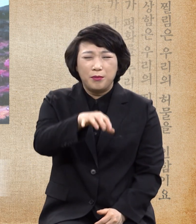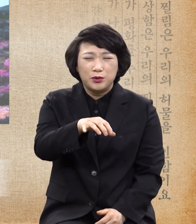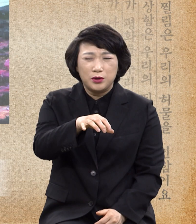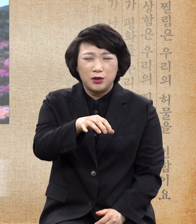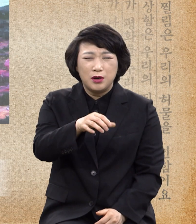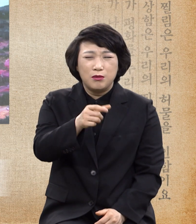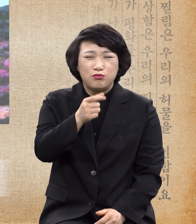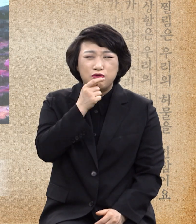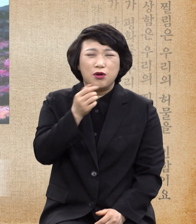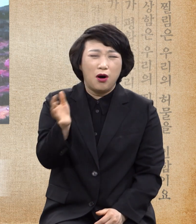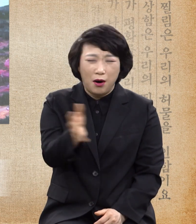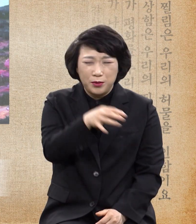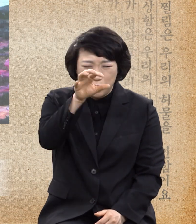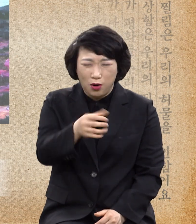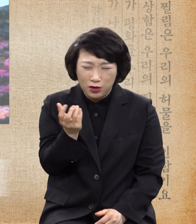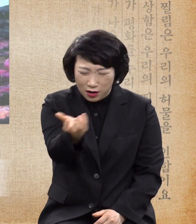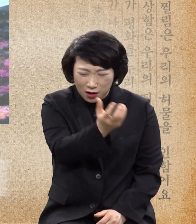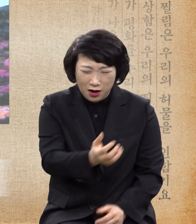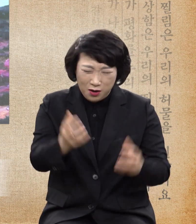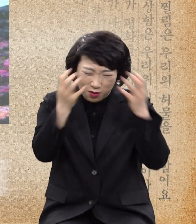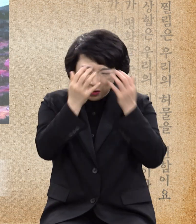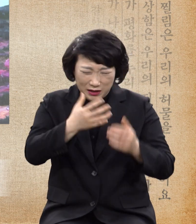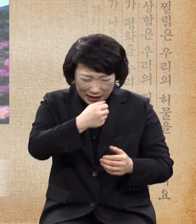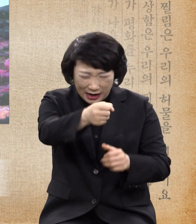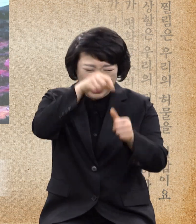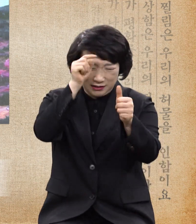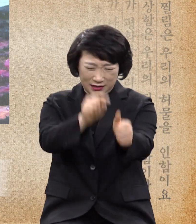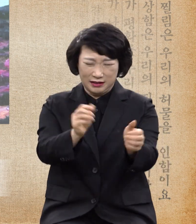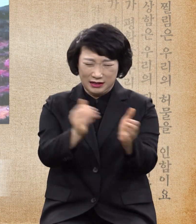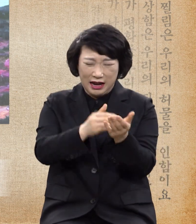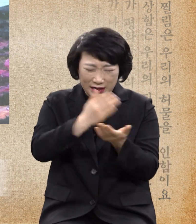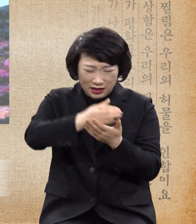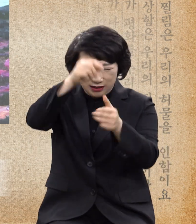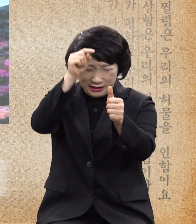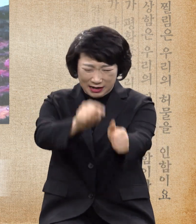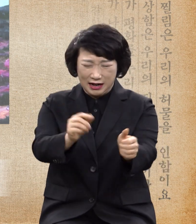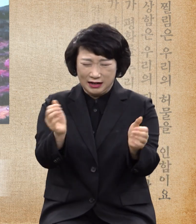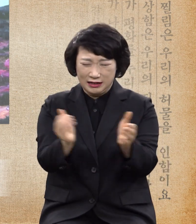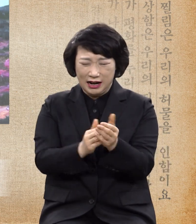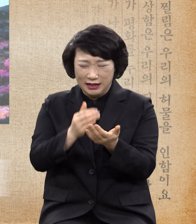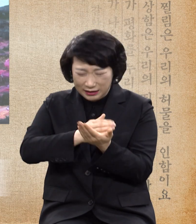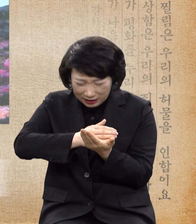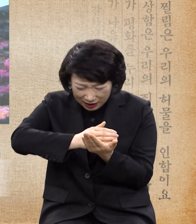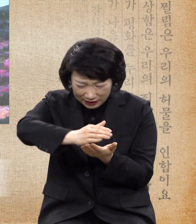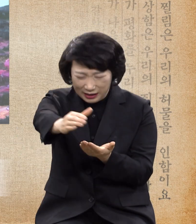고통당할지어다 떠나가라 떠나가라